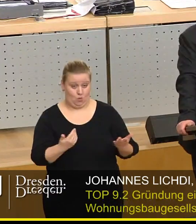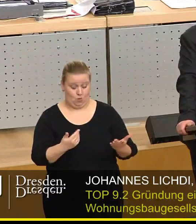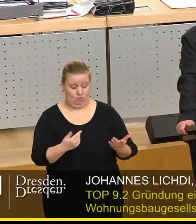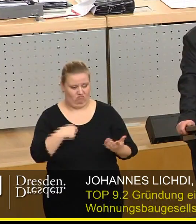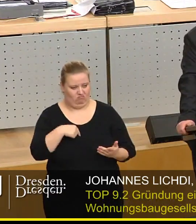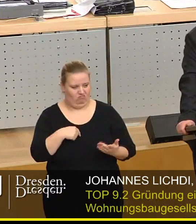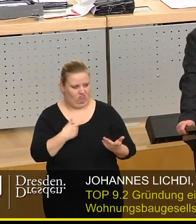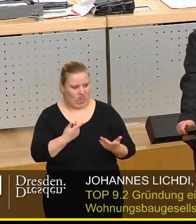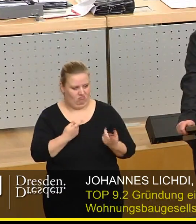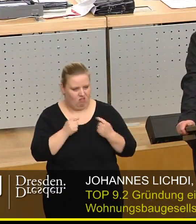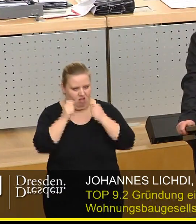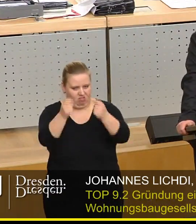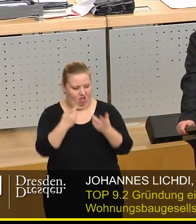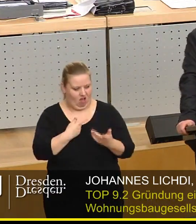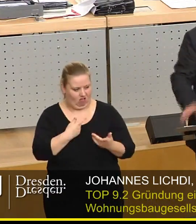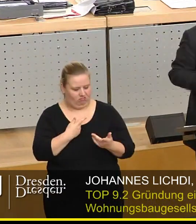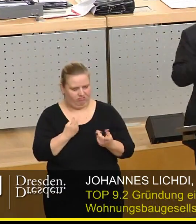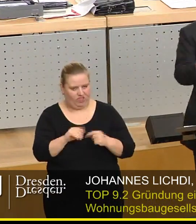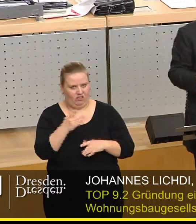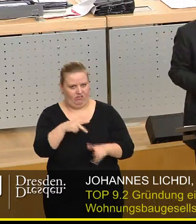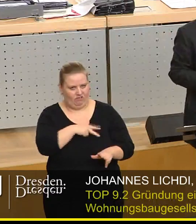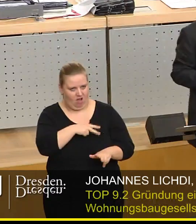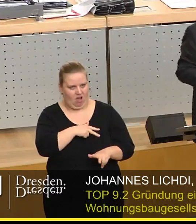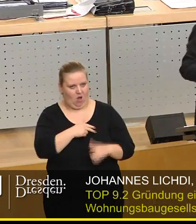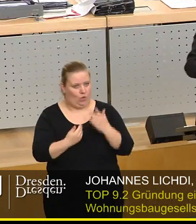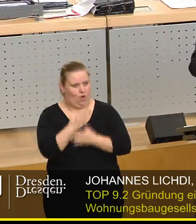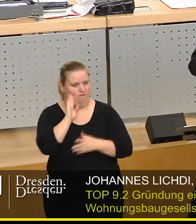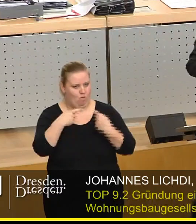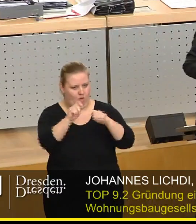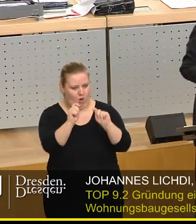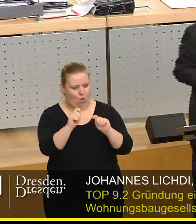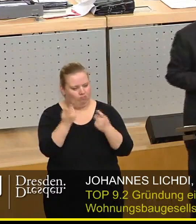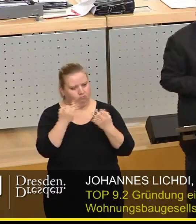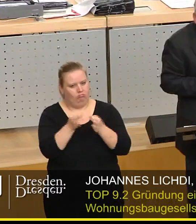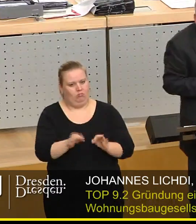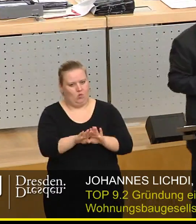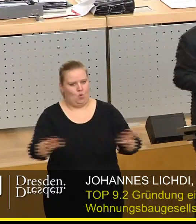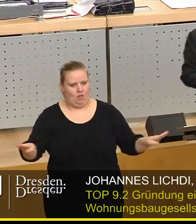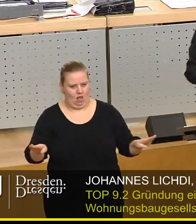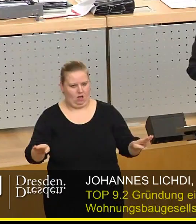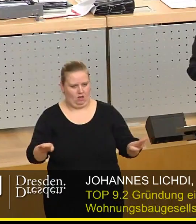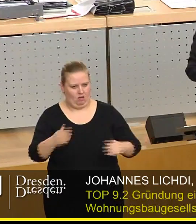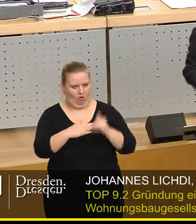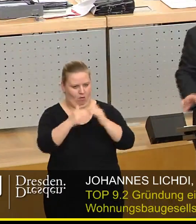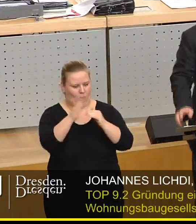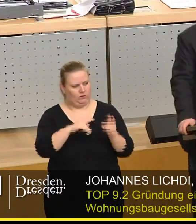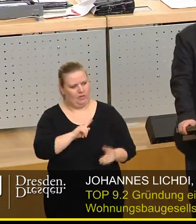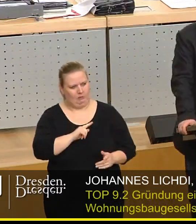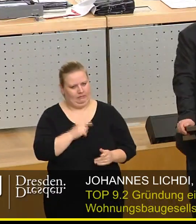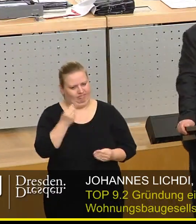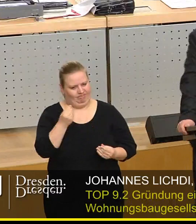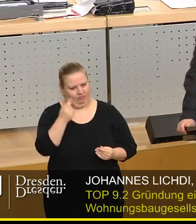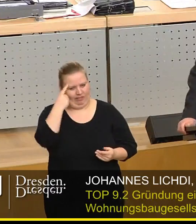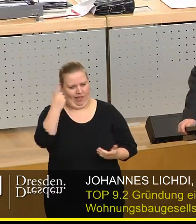in diesem Vorstoß nicht mehr den Versuch erkennen, die neue WOBA auf eine möglichst solide Grundlage zu stellen, sondern ich fürchte,